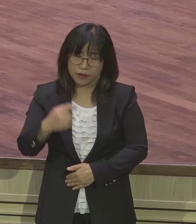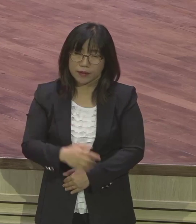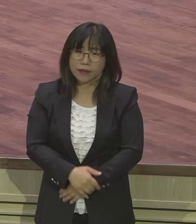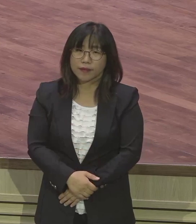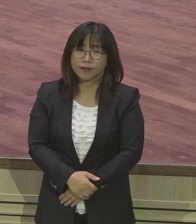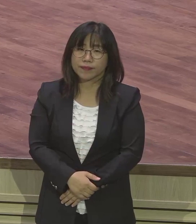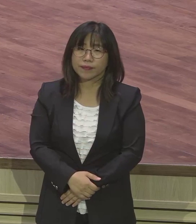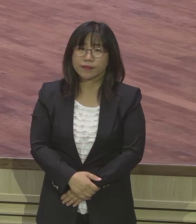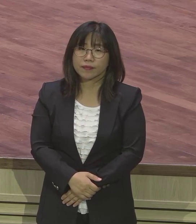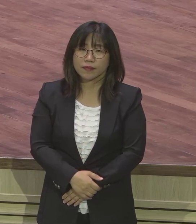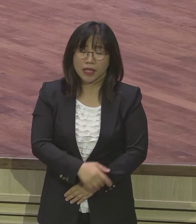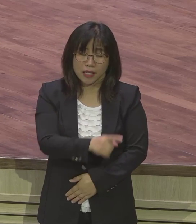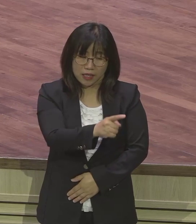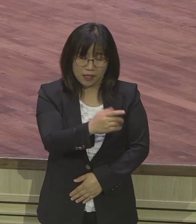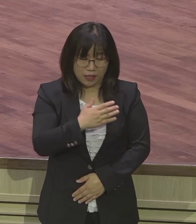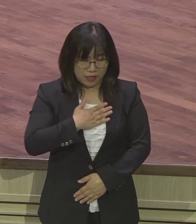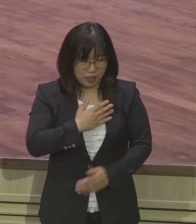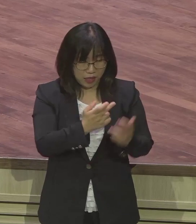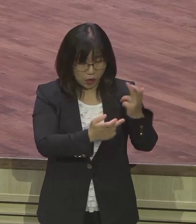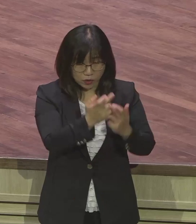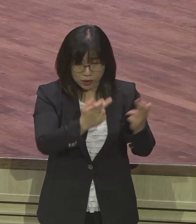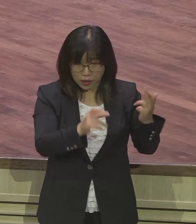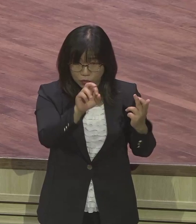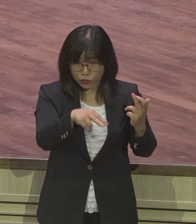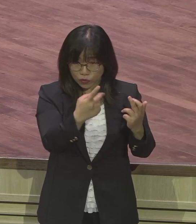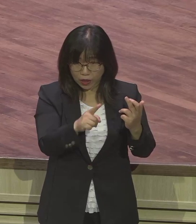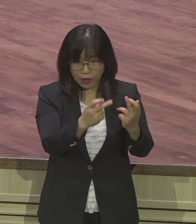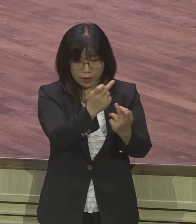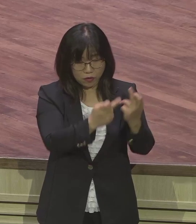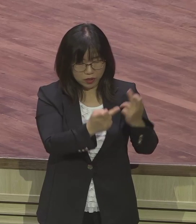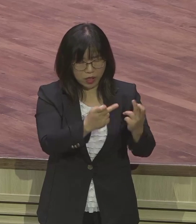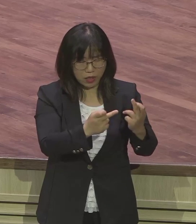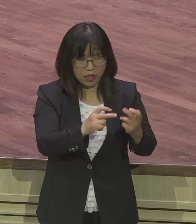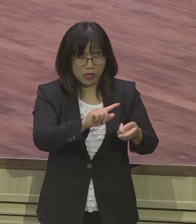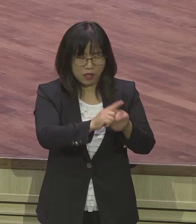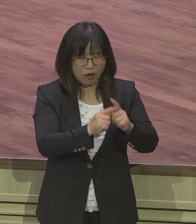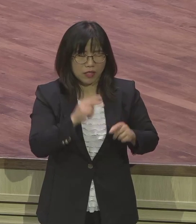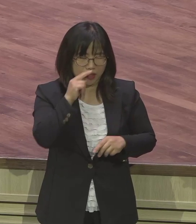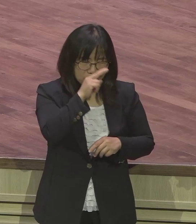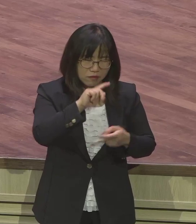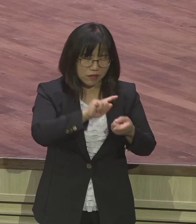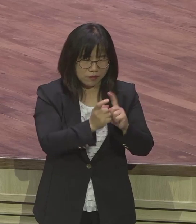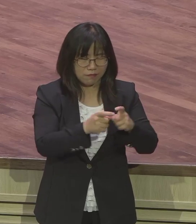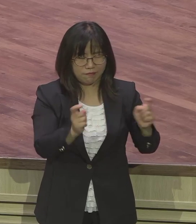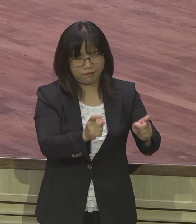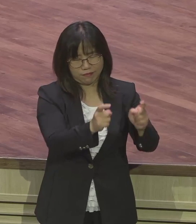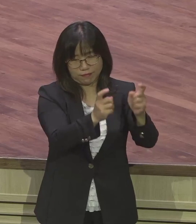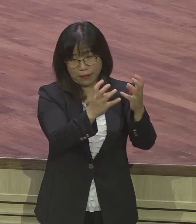형제들 문제 많잖아요 막 서로 시기하고 질투하고 그냥 오늘 막 문제가 많습니다